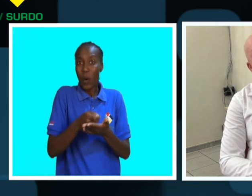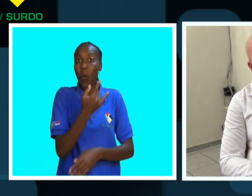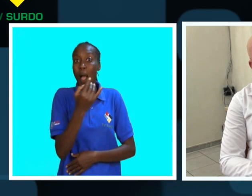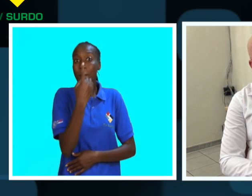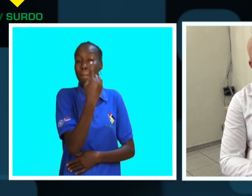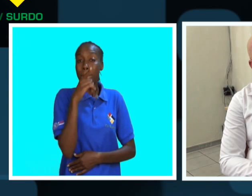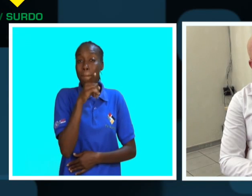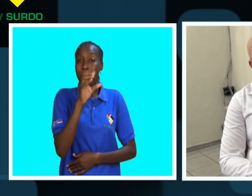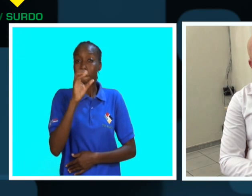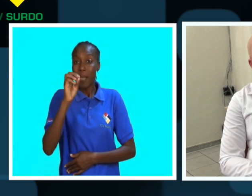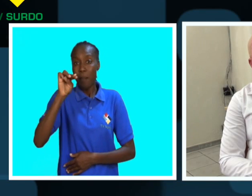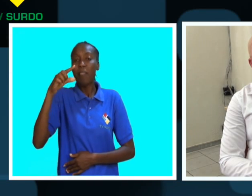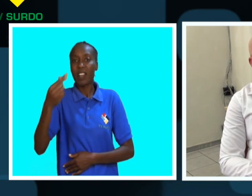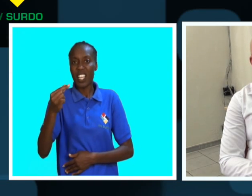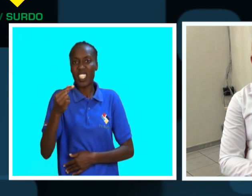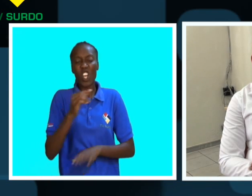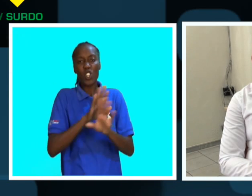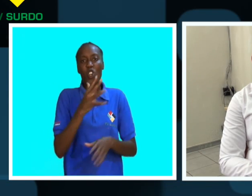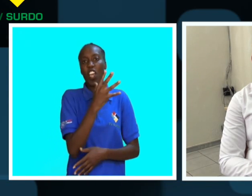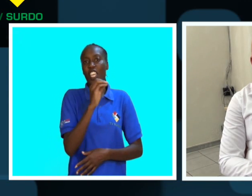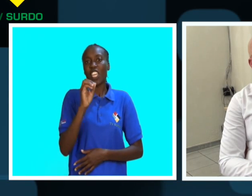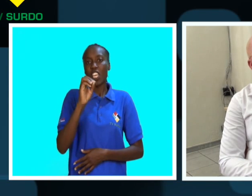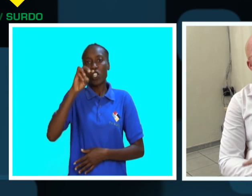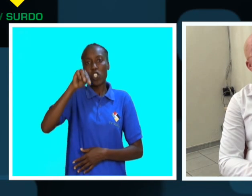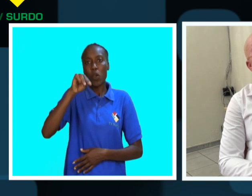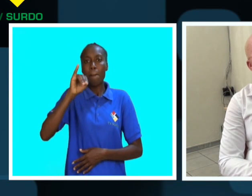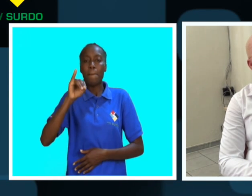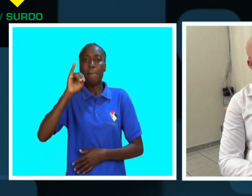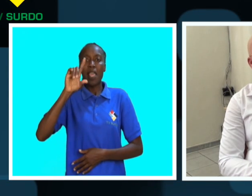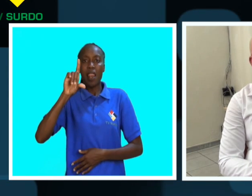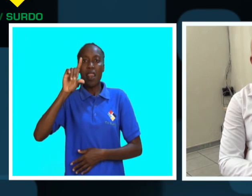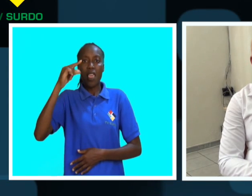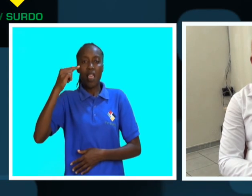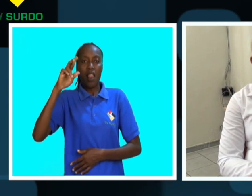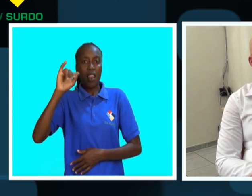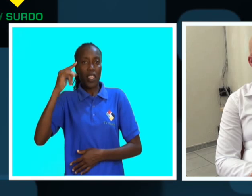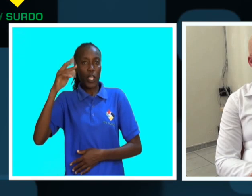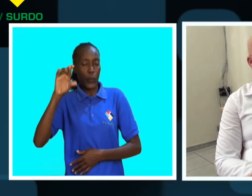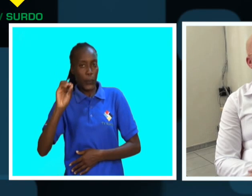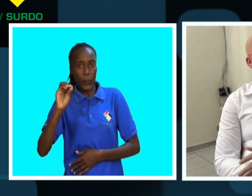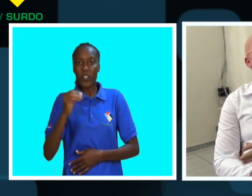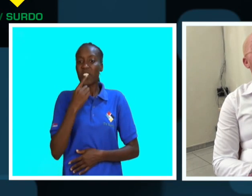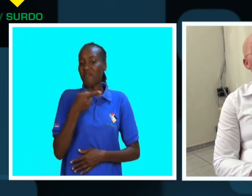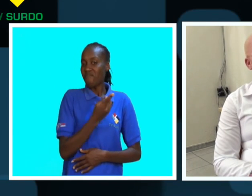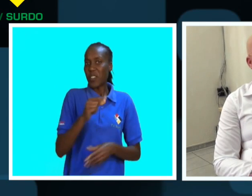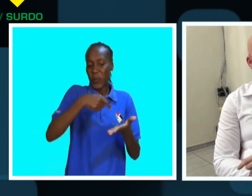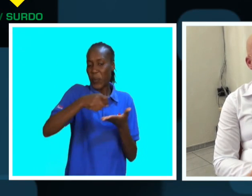mililitros, anda por aí, não menos do que mil meticais em farmácias privadas. E não existe nas farmácias